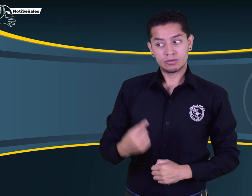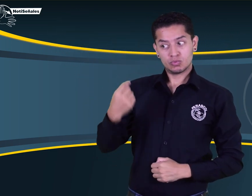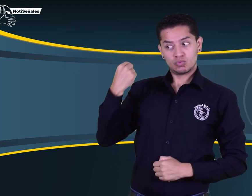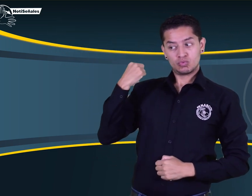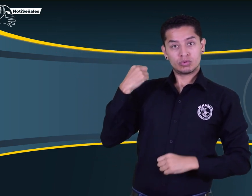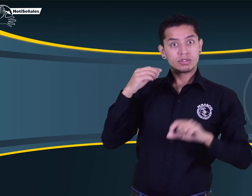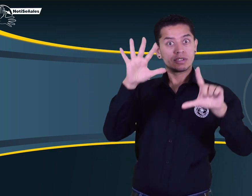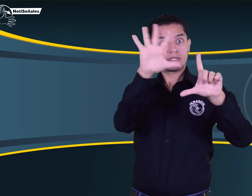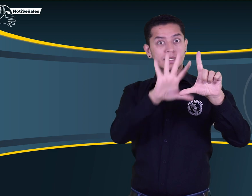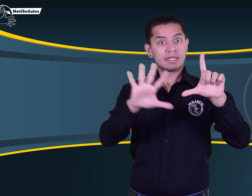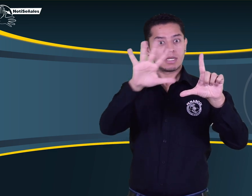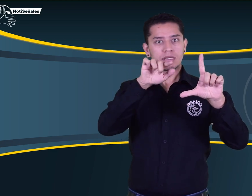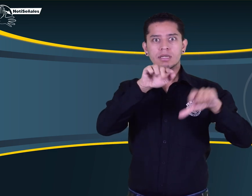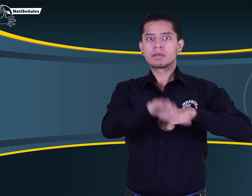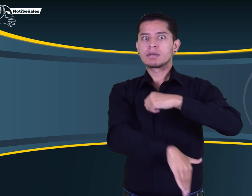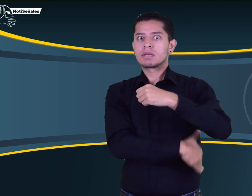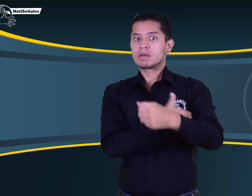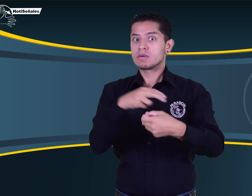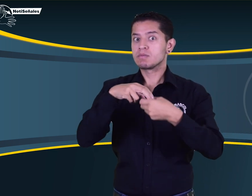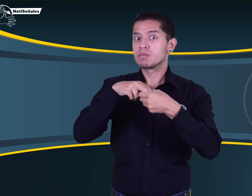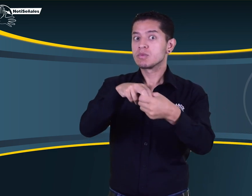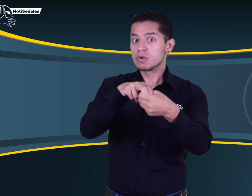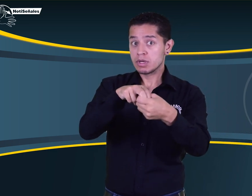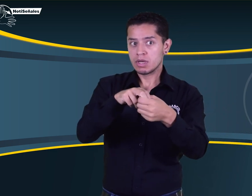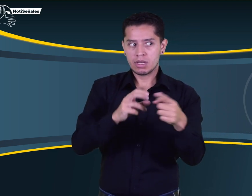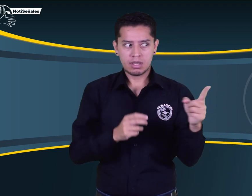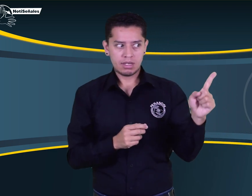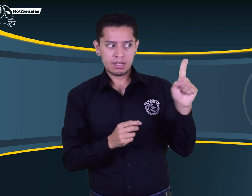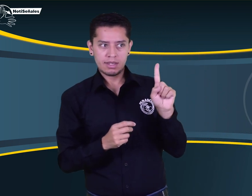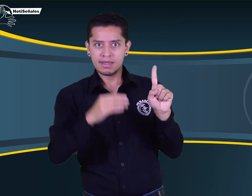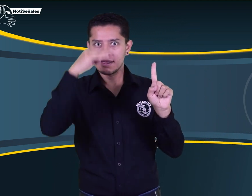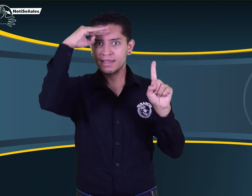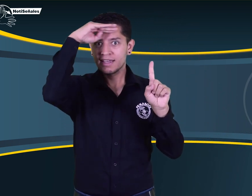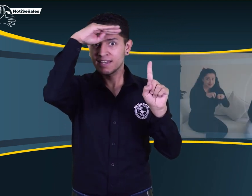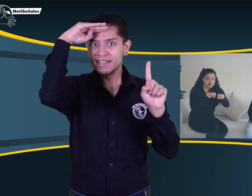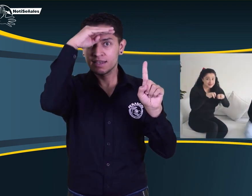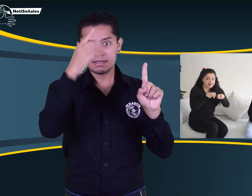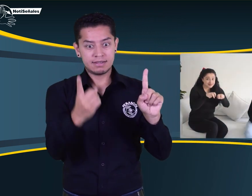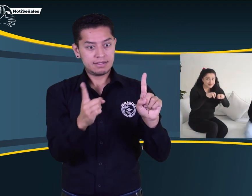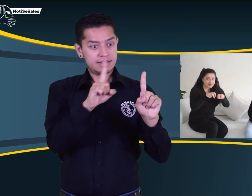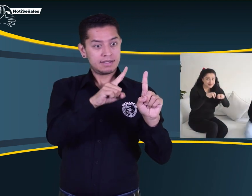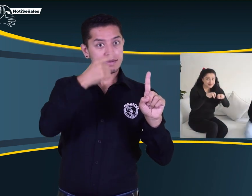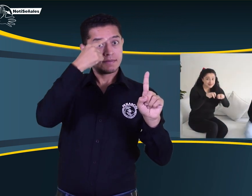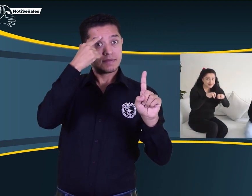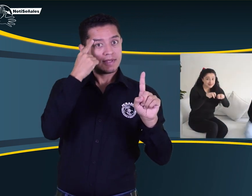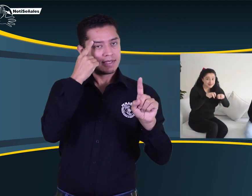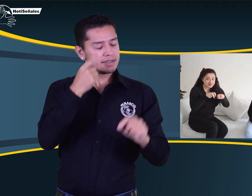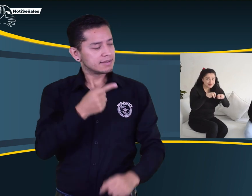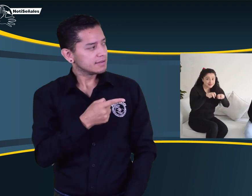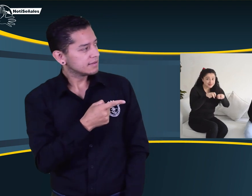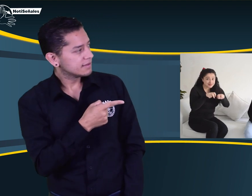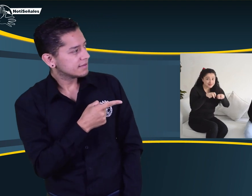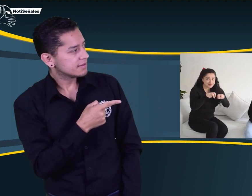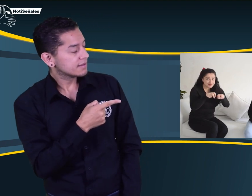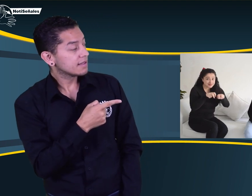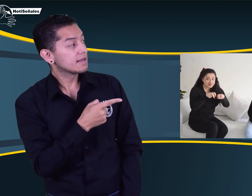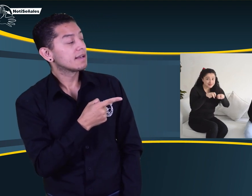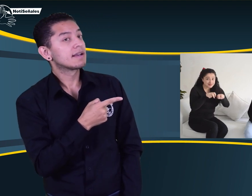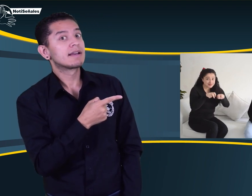En un video anterior sobre el proceso con el Ministerio de Transporte, Viviana Marín y Paula Gómez, daban la